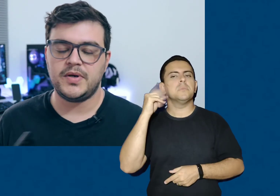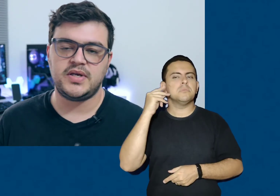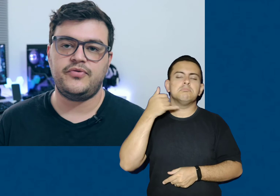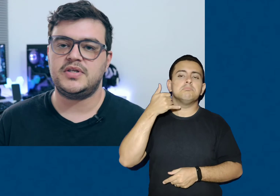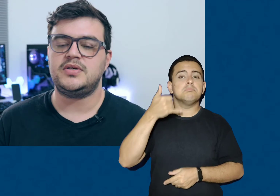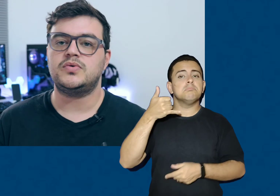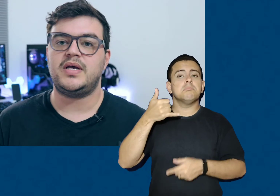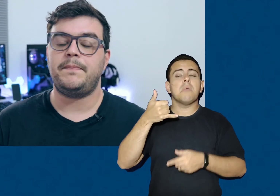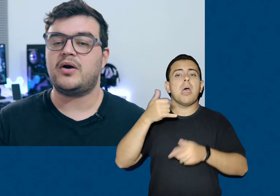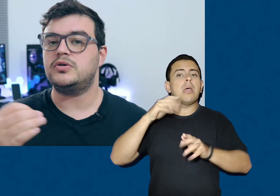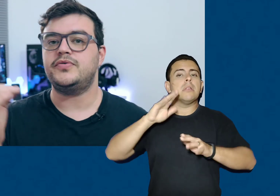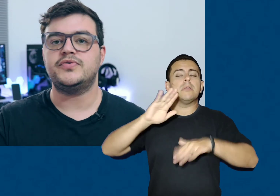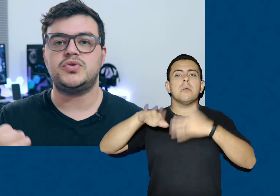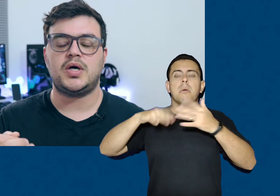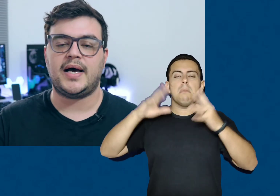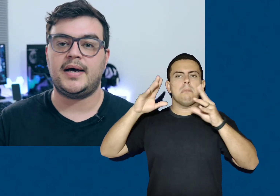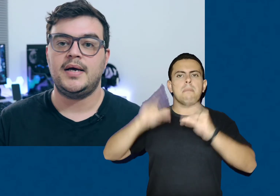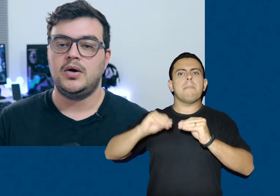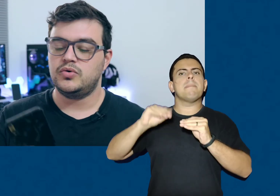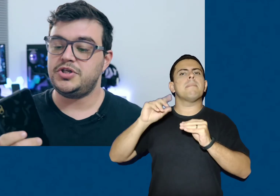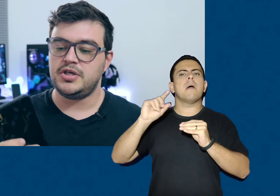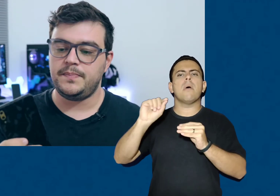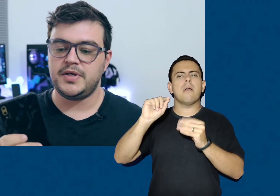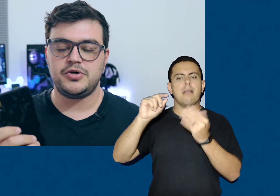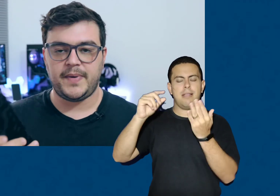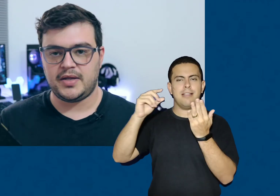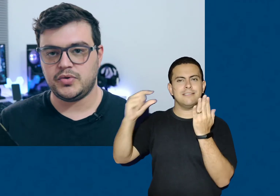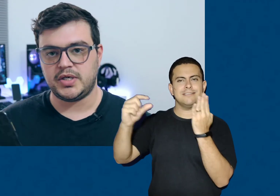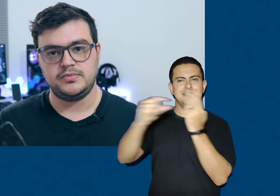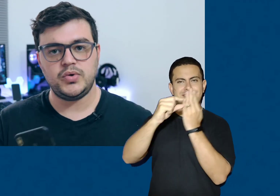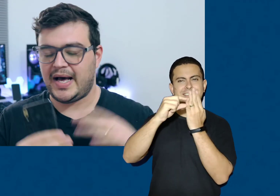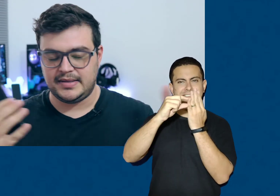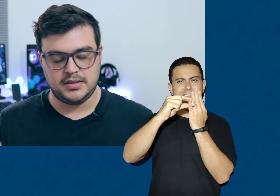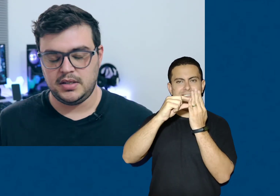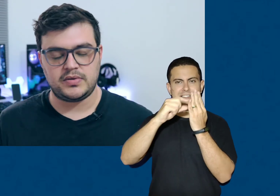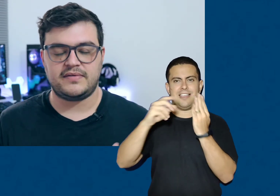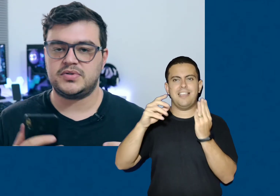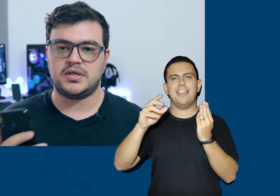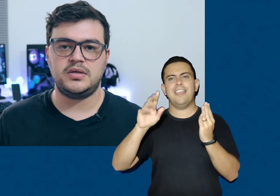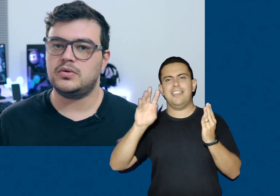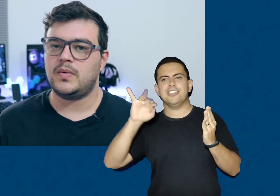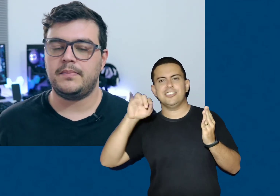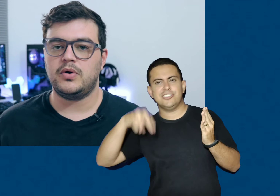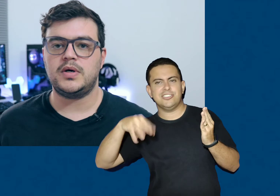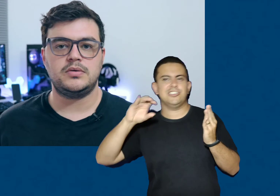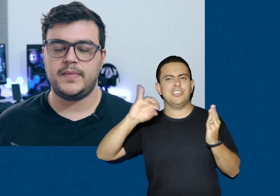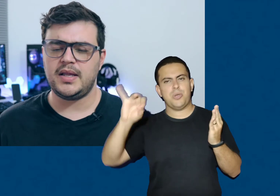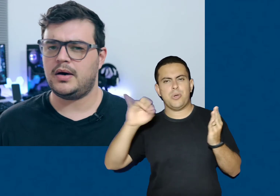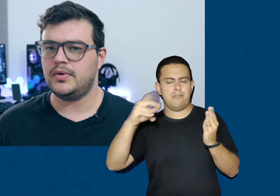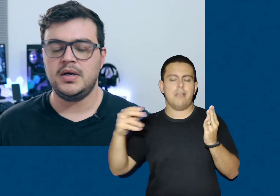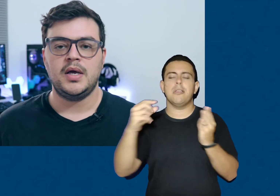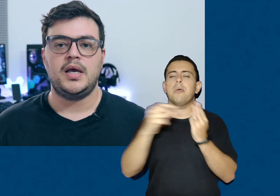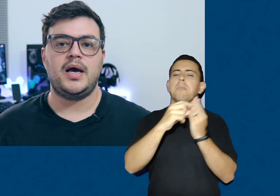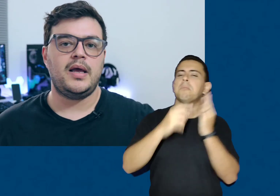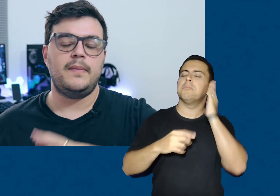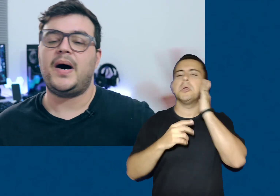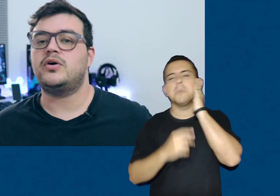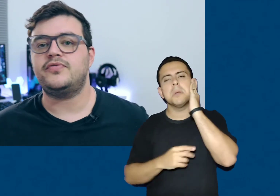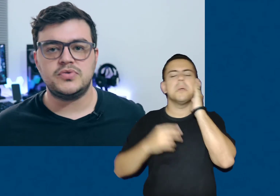o meu Zenfone 5Z parou de funcionar o chip de operadora. Do nada. Eu estava usando numa boa, no meio da rua, e aí ele parou de